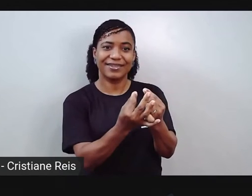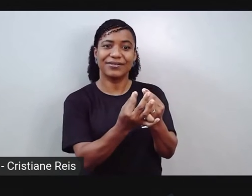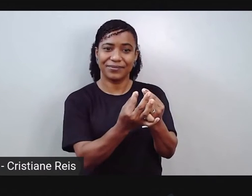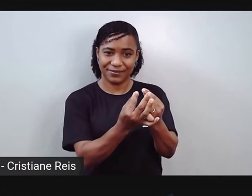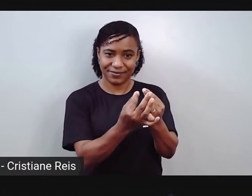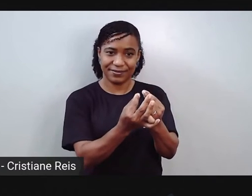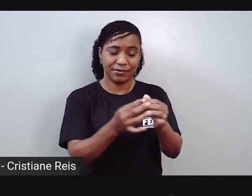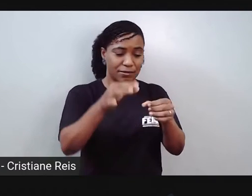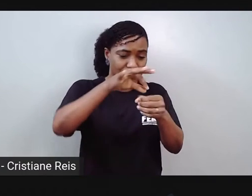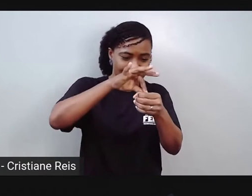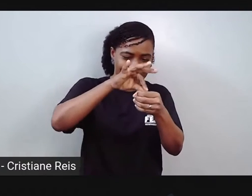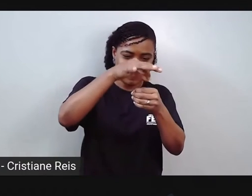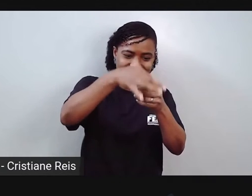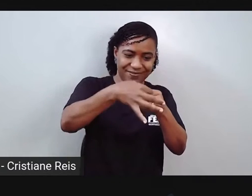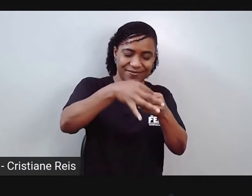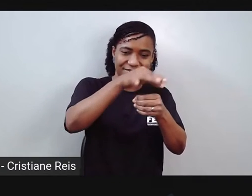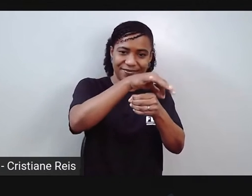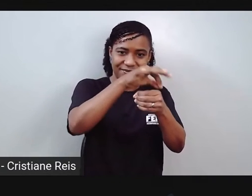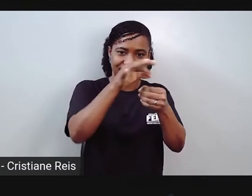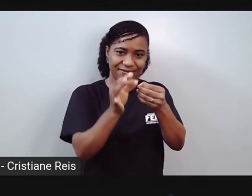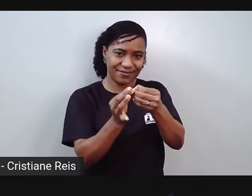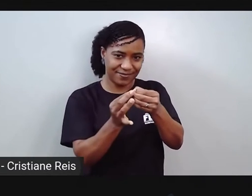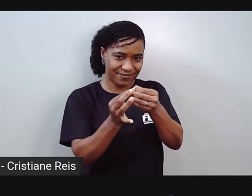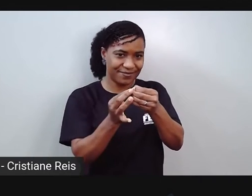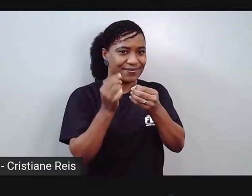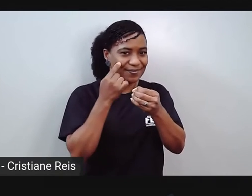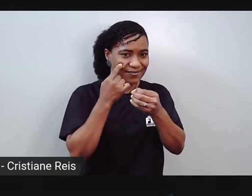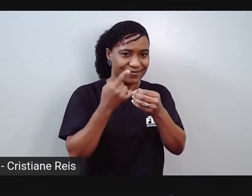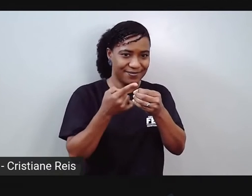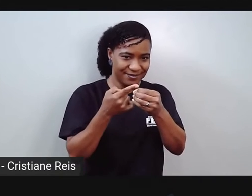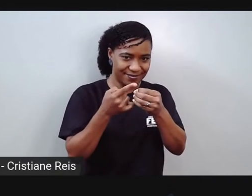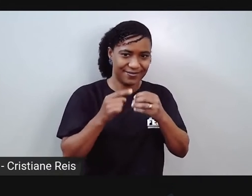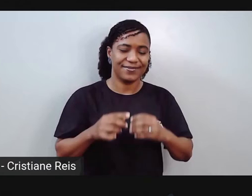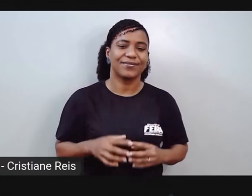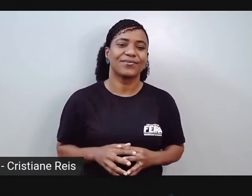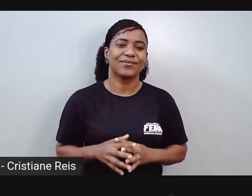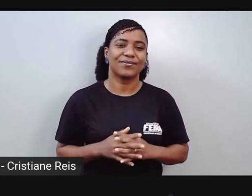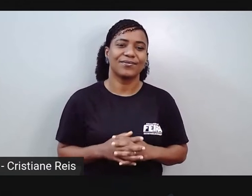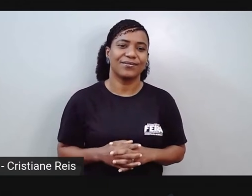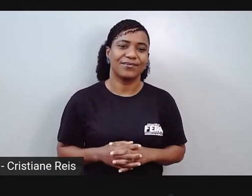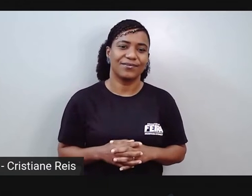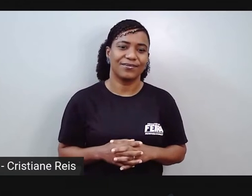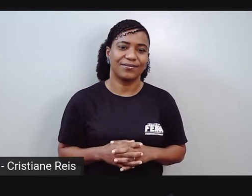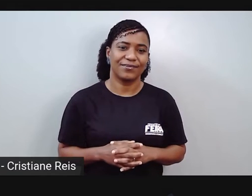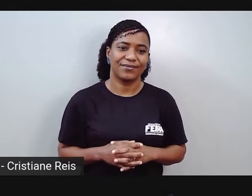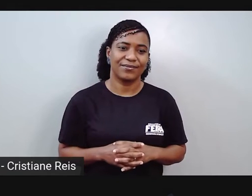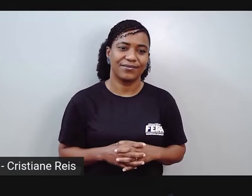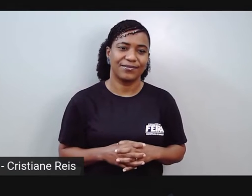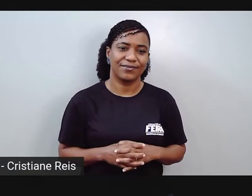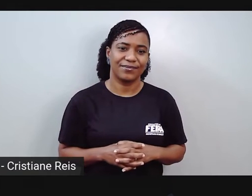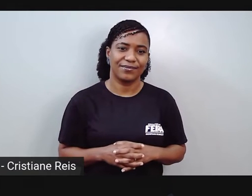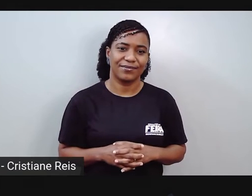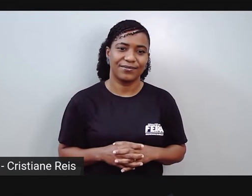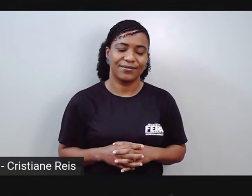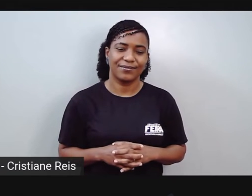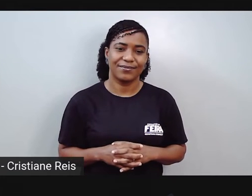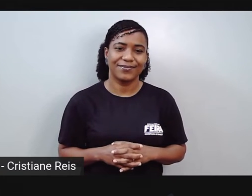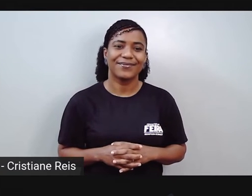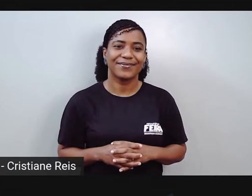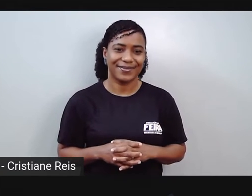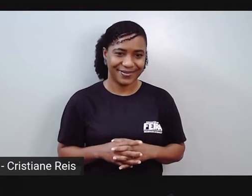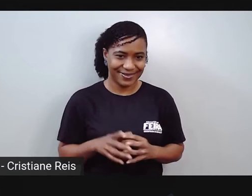a cabecinha com a fita no rolinho. Certo?